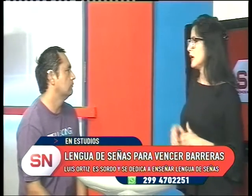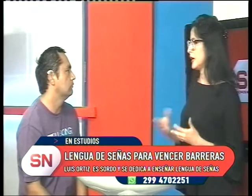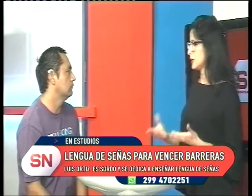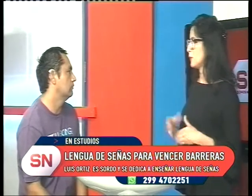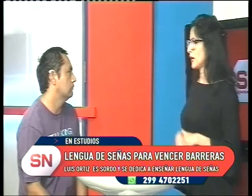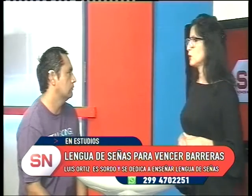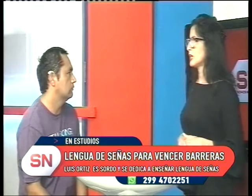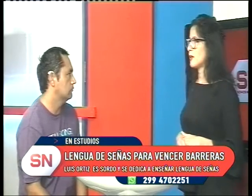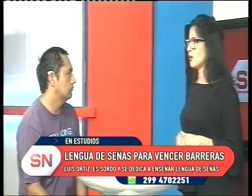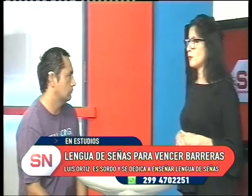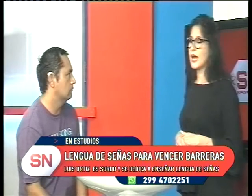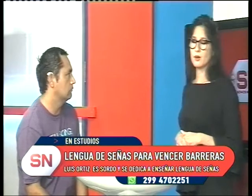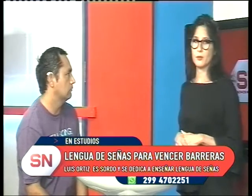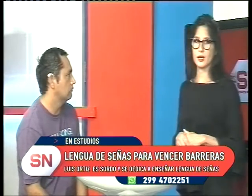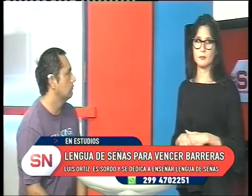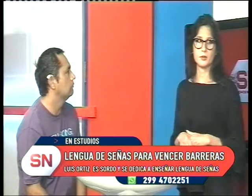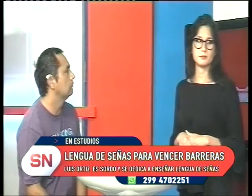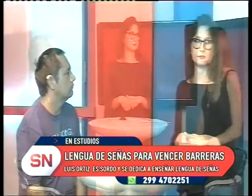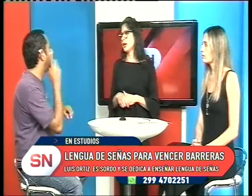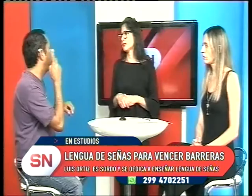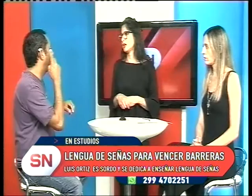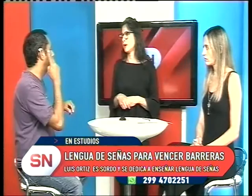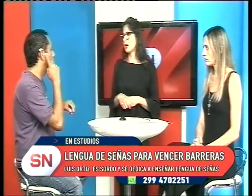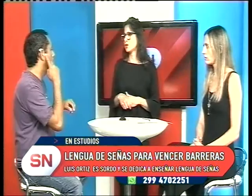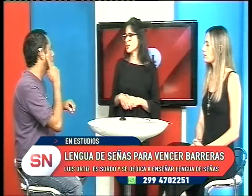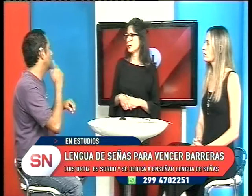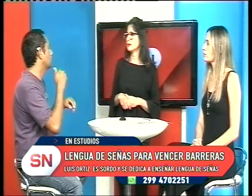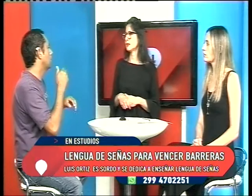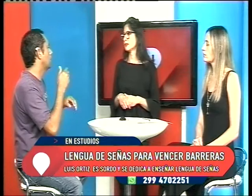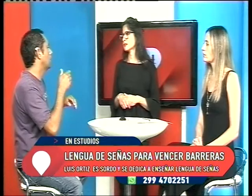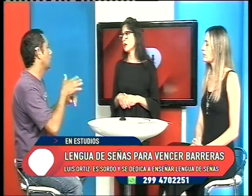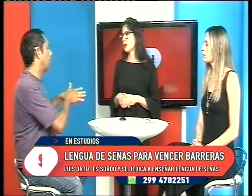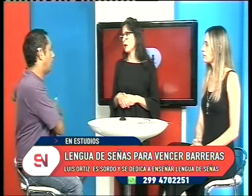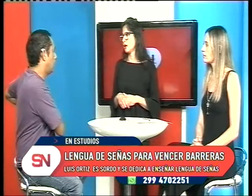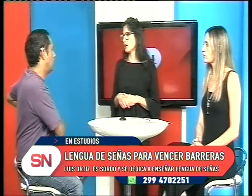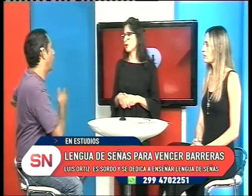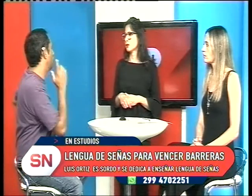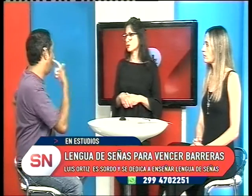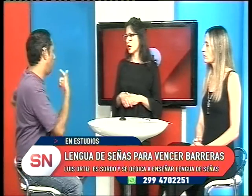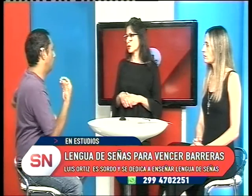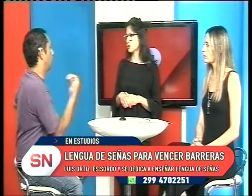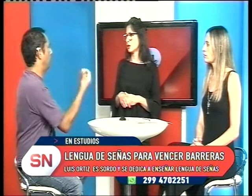para un trabajo en blanco, por ejemplo. Y que el tema oyentes, que a nosotros no